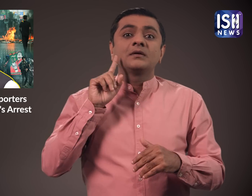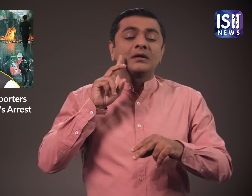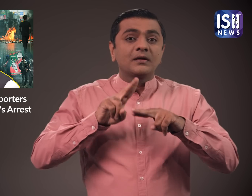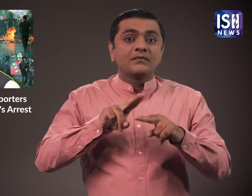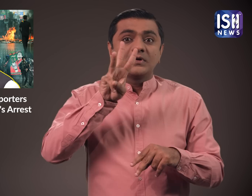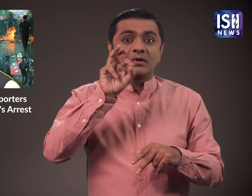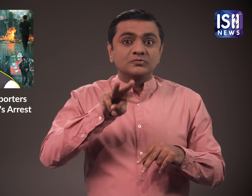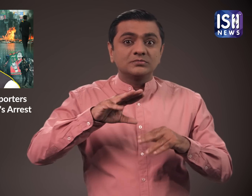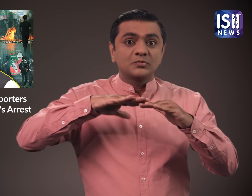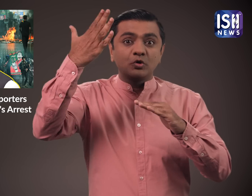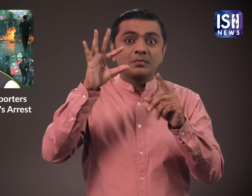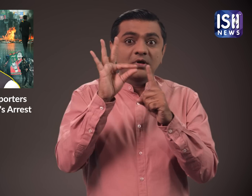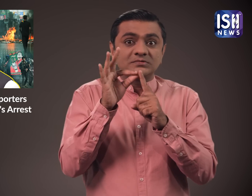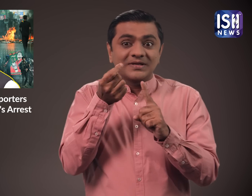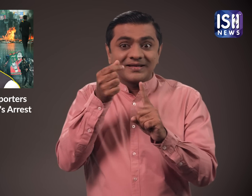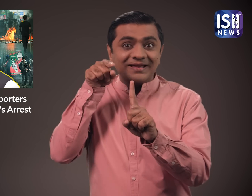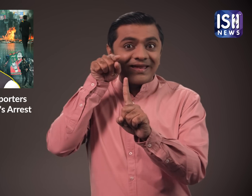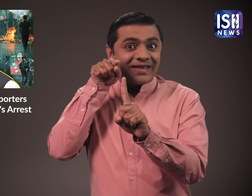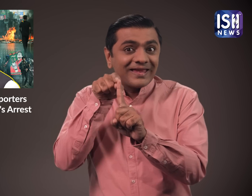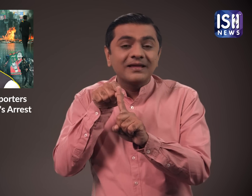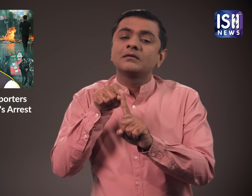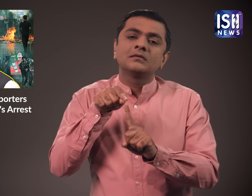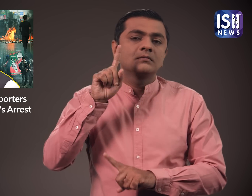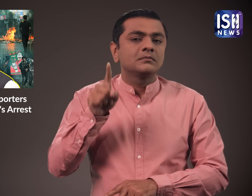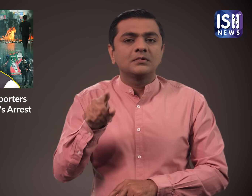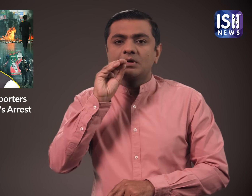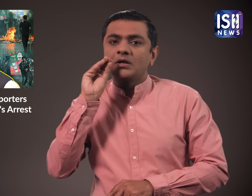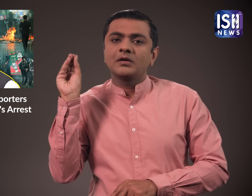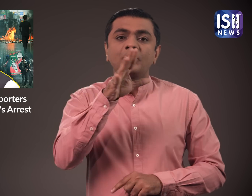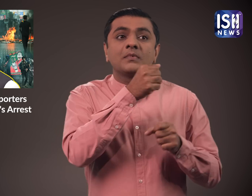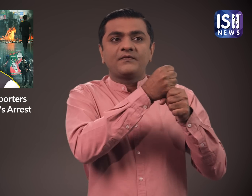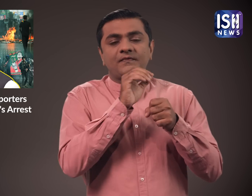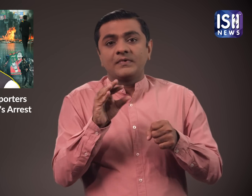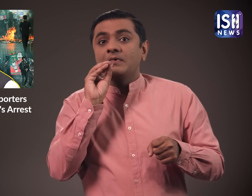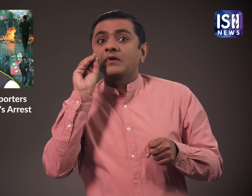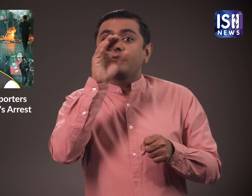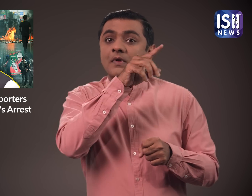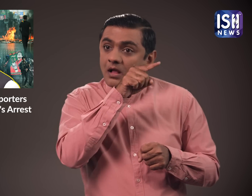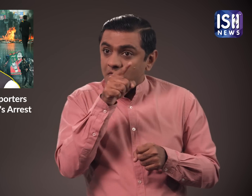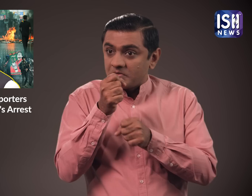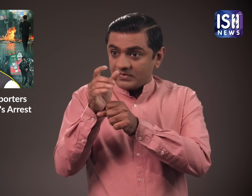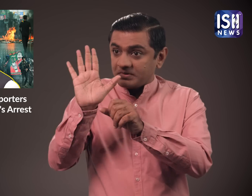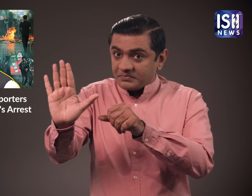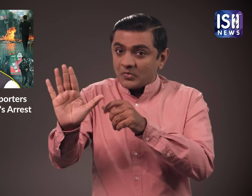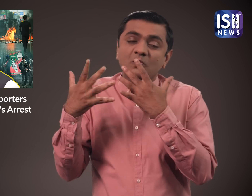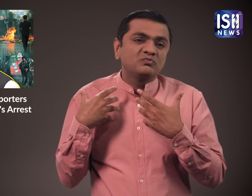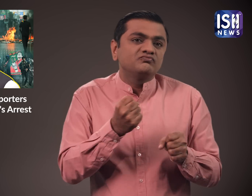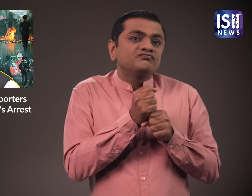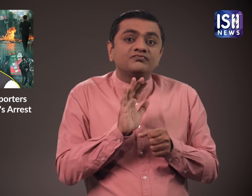हलाकि यदि उपहार की कीमत 30,000 पाकिस्तानी रुपे से अधिक है तो उसे कोशागर को सुच्चत करना होता है यदि वे उपभार रखना